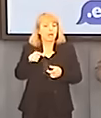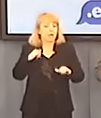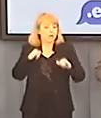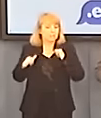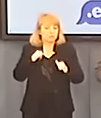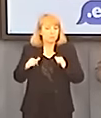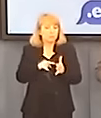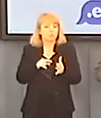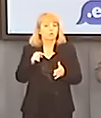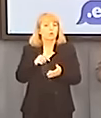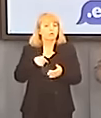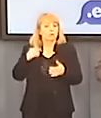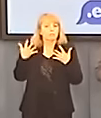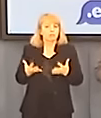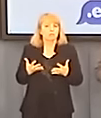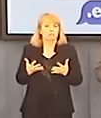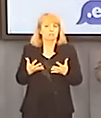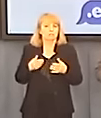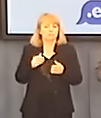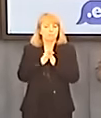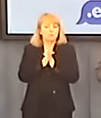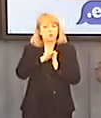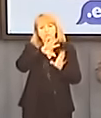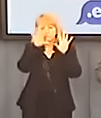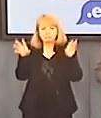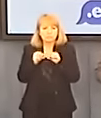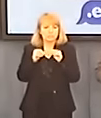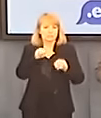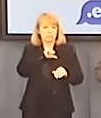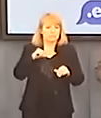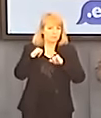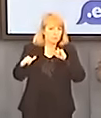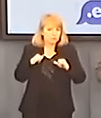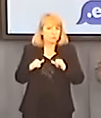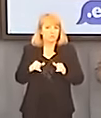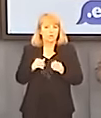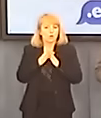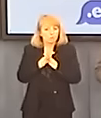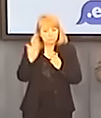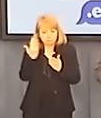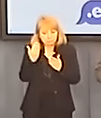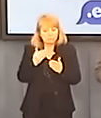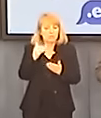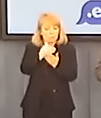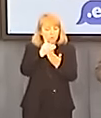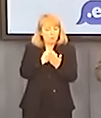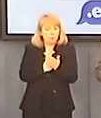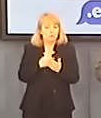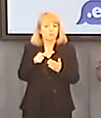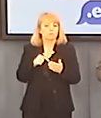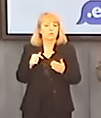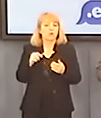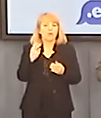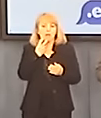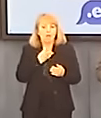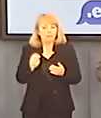Także wzywam wszystkie samorządy do zapoznania się z programem NFOS-owskim energetyki odnawialnej. I to jest droga,